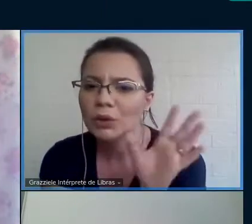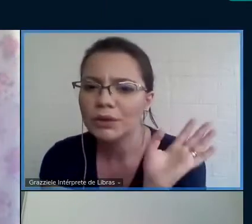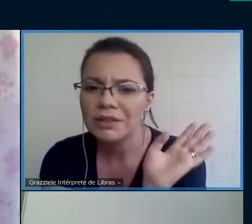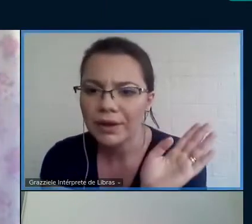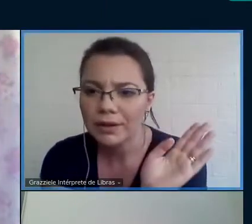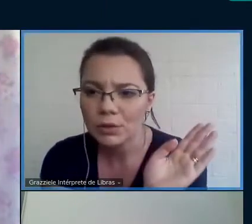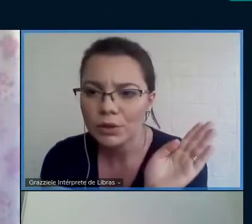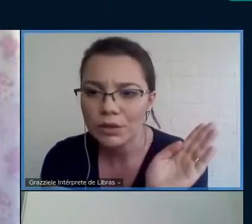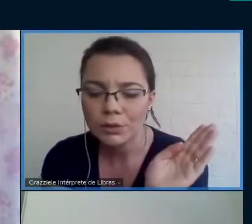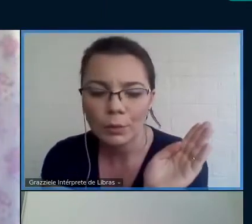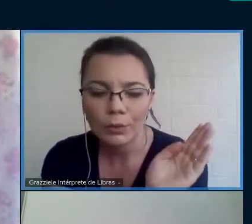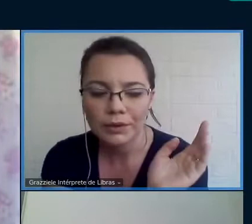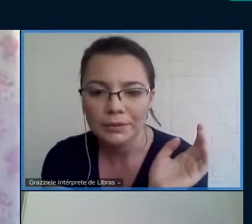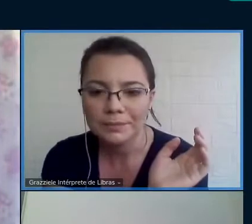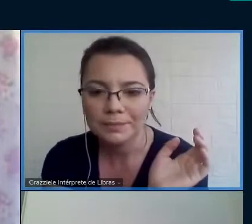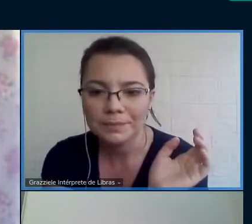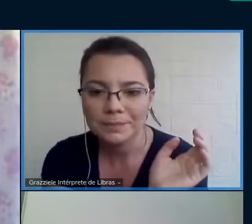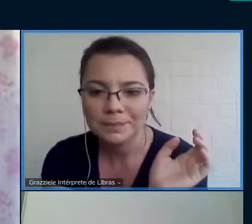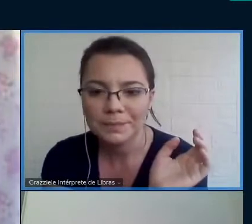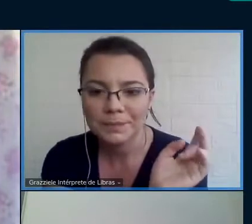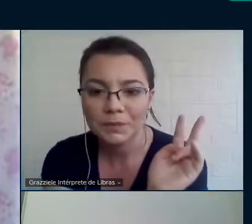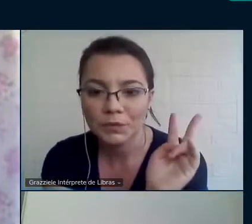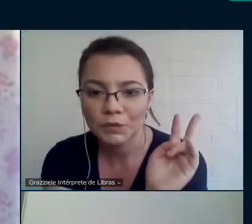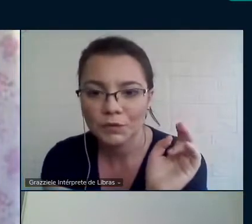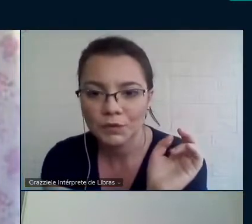eu anotei várias coisas só um pouquinho.